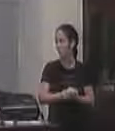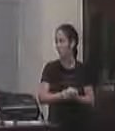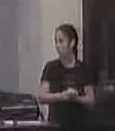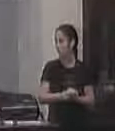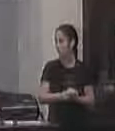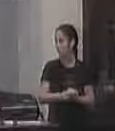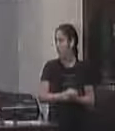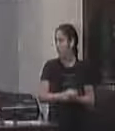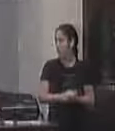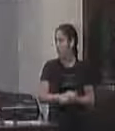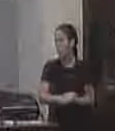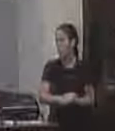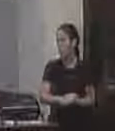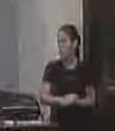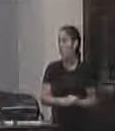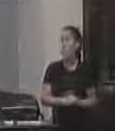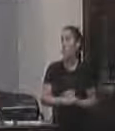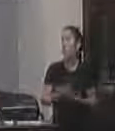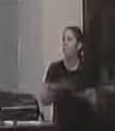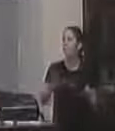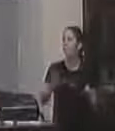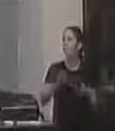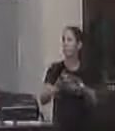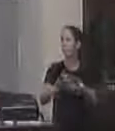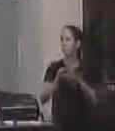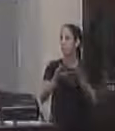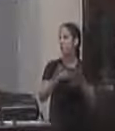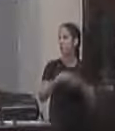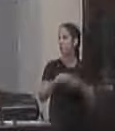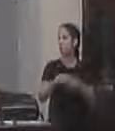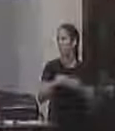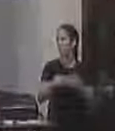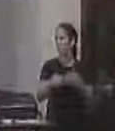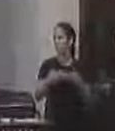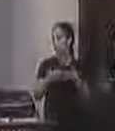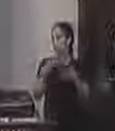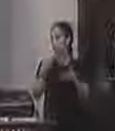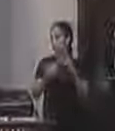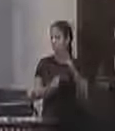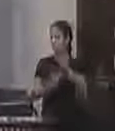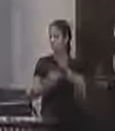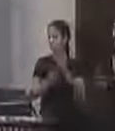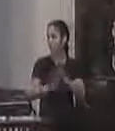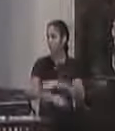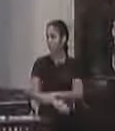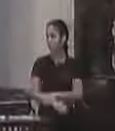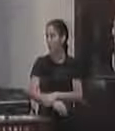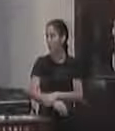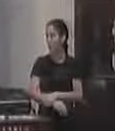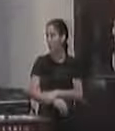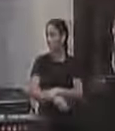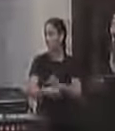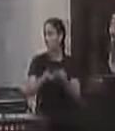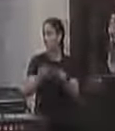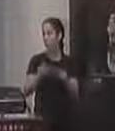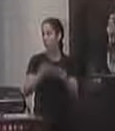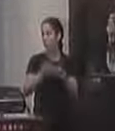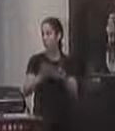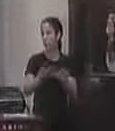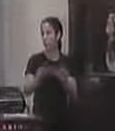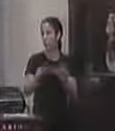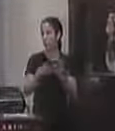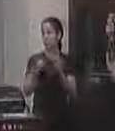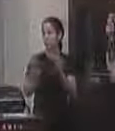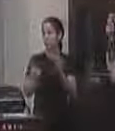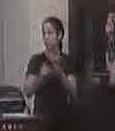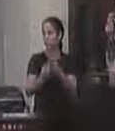eu deixo a senhora se quiser fazer algumas considerações finais e de como encerrada